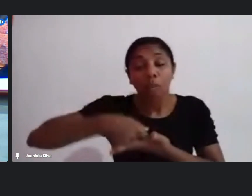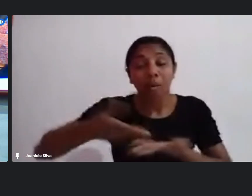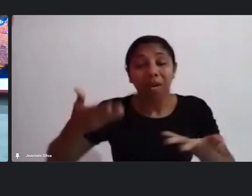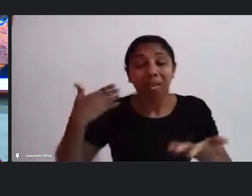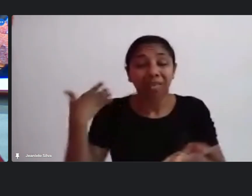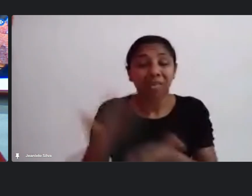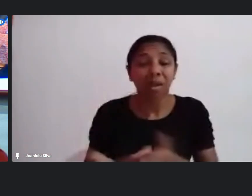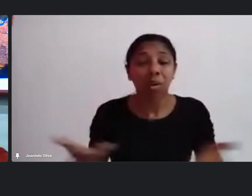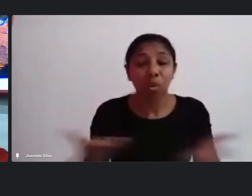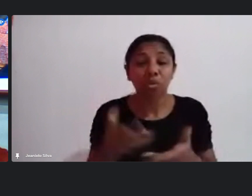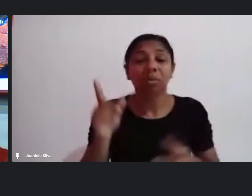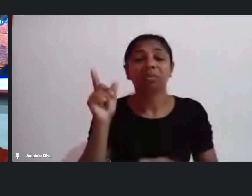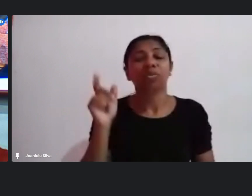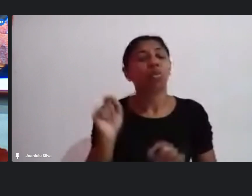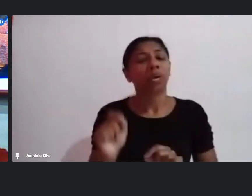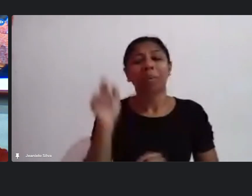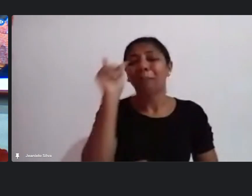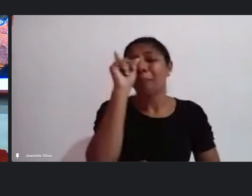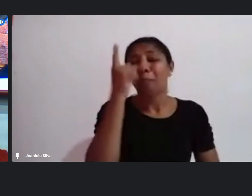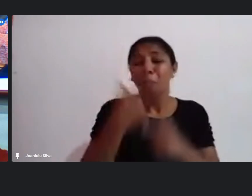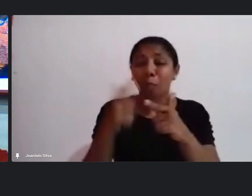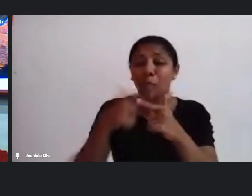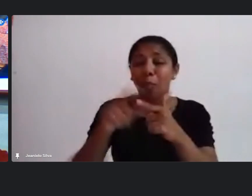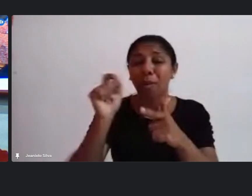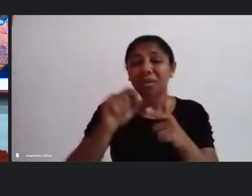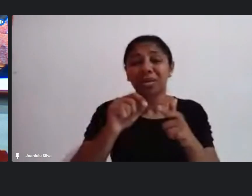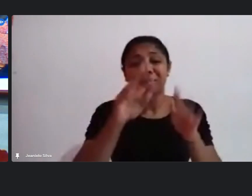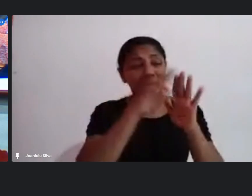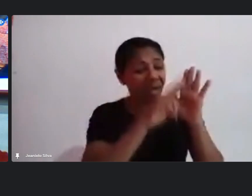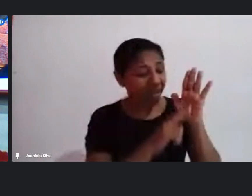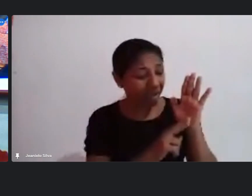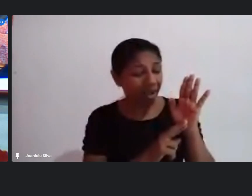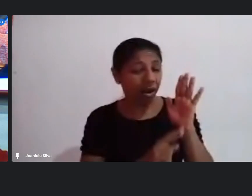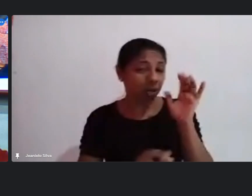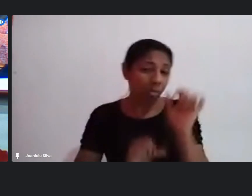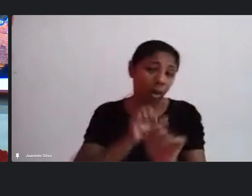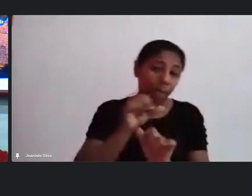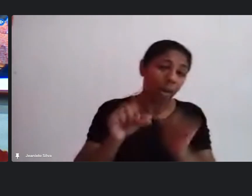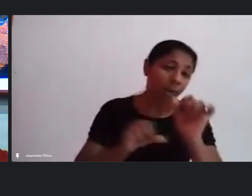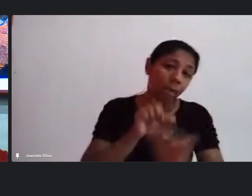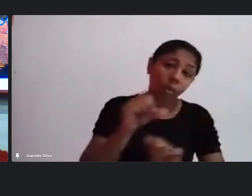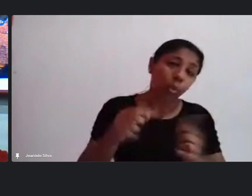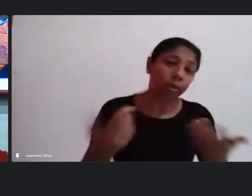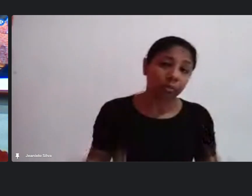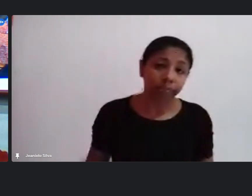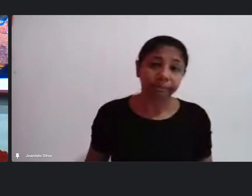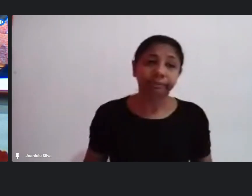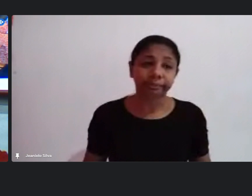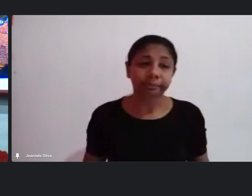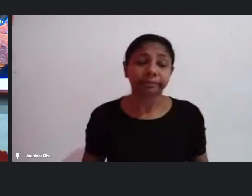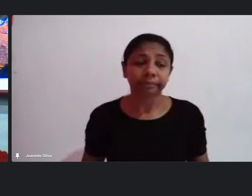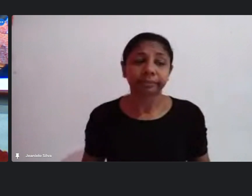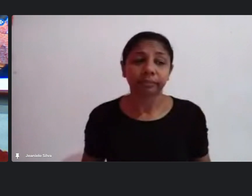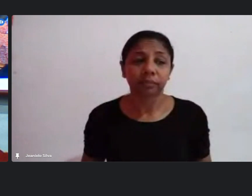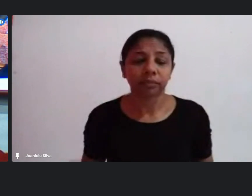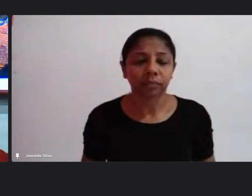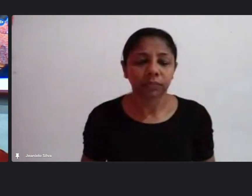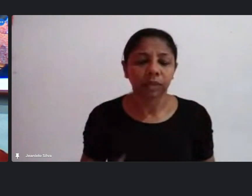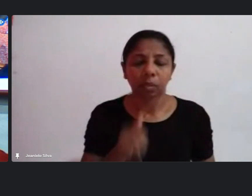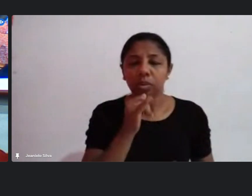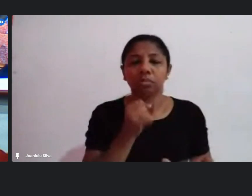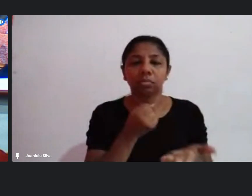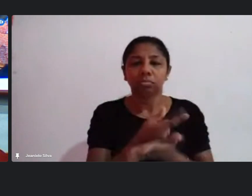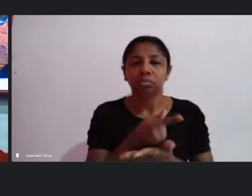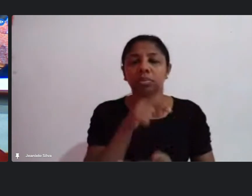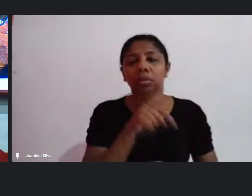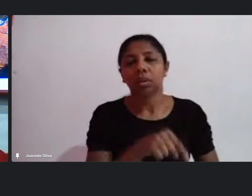problema para a gente é que algumas regras estão sendo mudadas com os jogos já andando sabe e essa questão do custeio por exemplo foi algo que